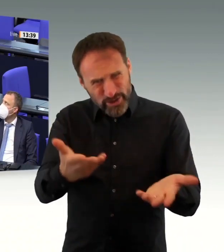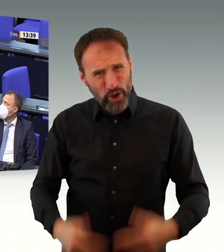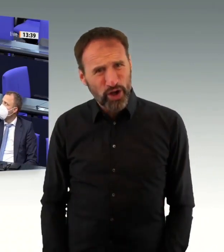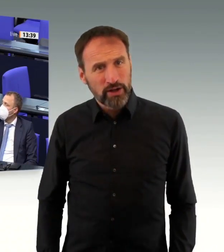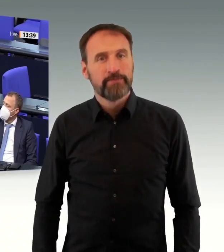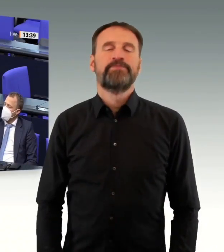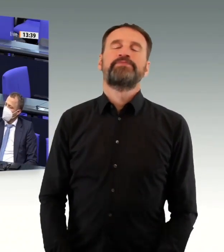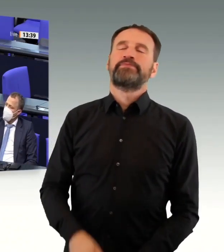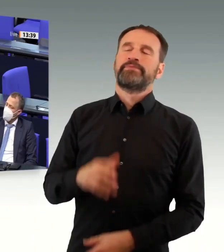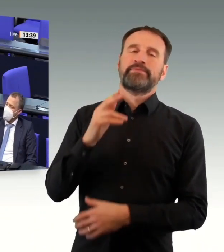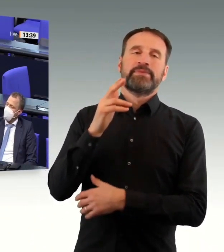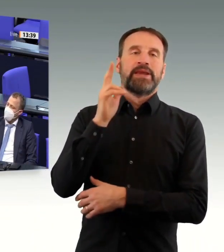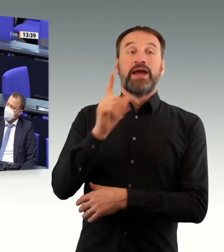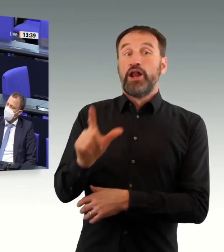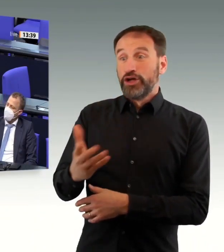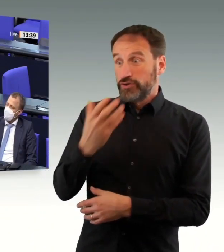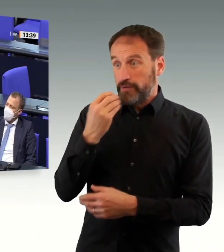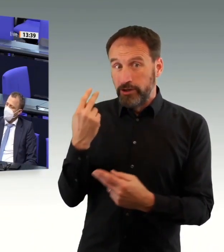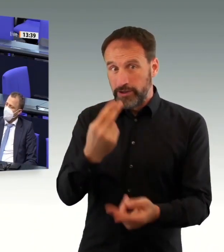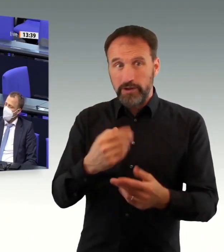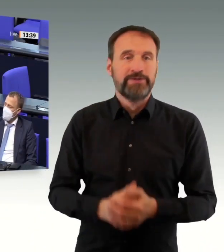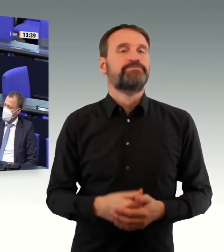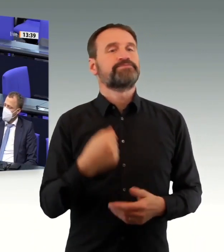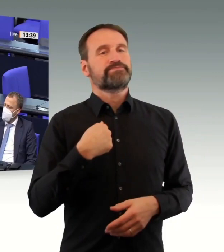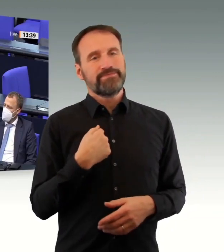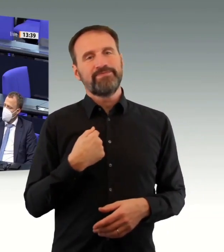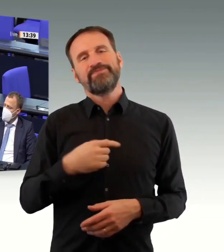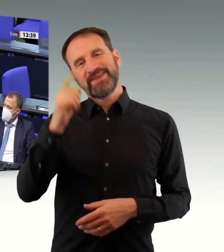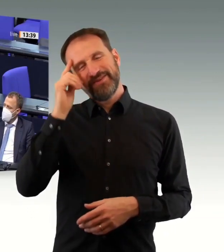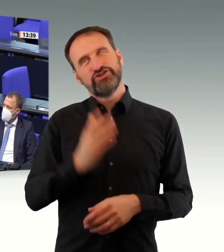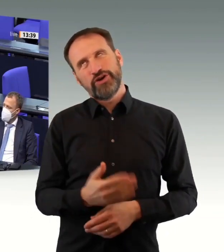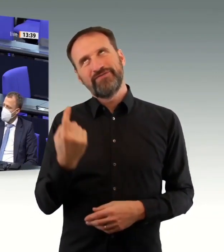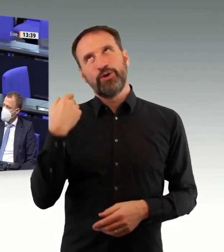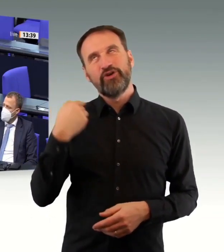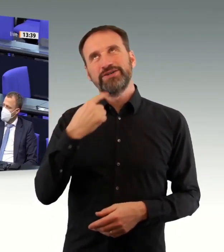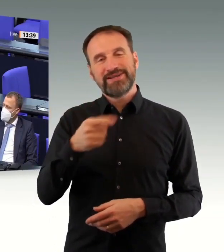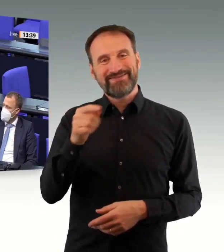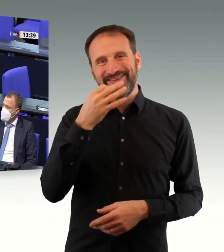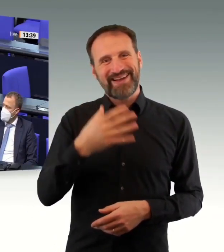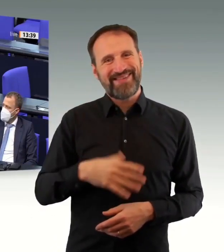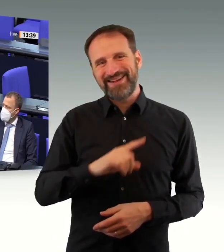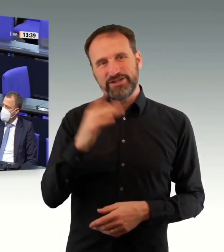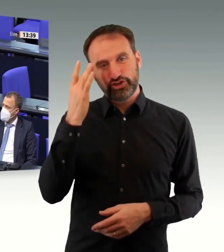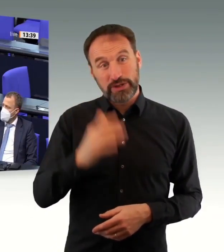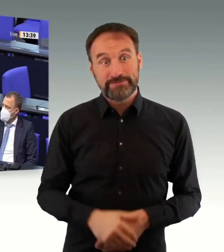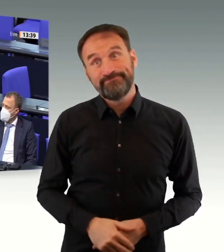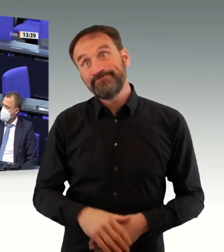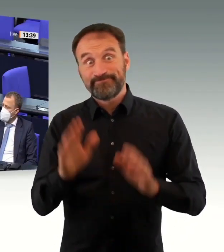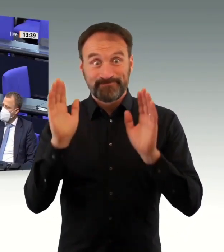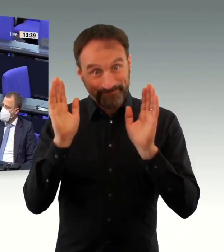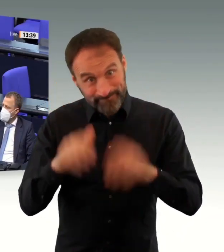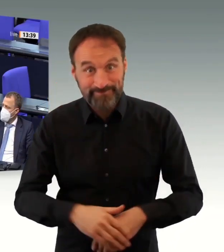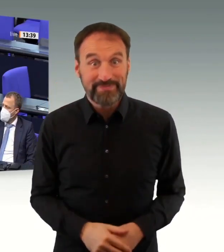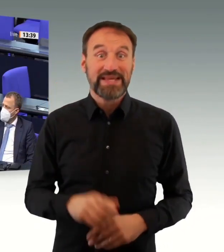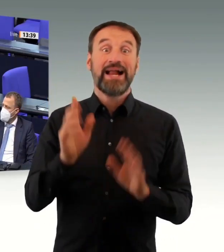Infektionsschutzgesetzes gehabt haben, genau in die gleiche Kerbe hauen. Sie haben damals gesagt, dass die Schäden, die durch